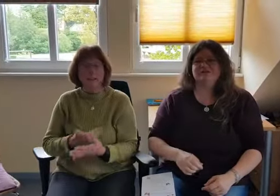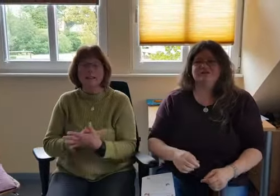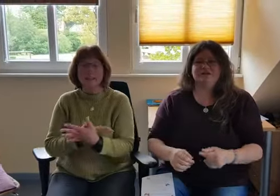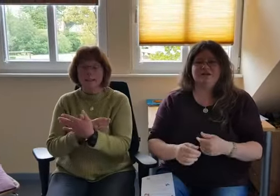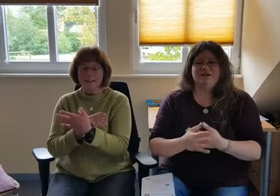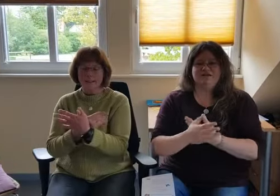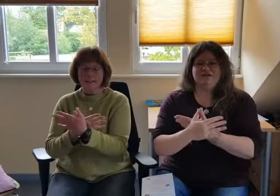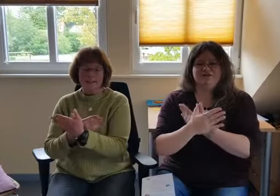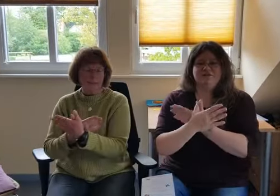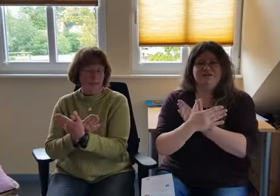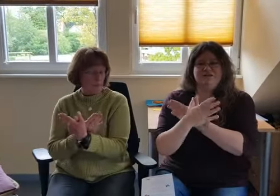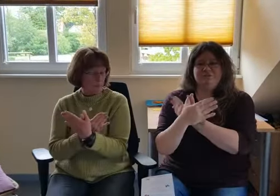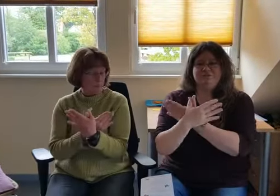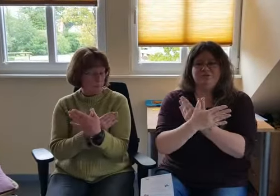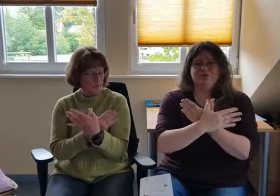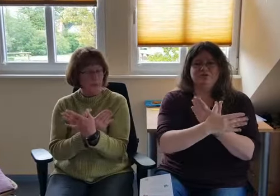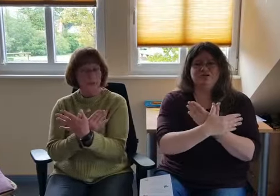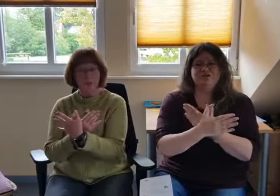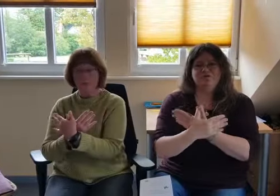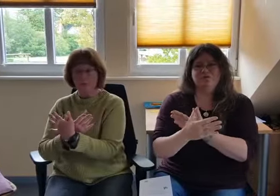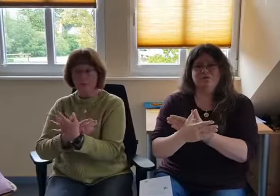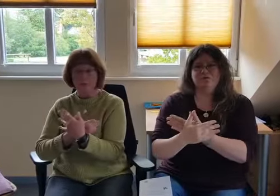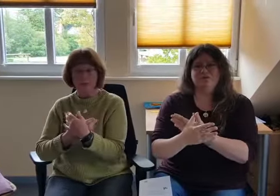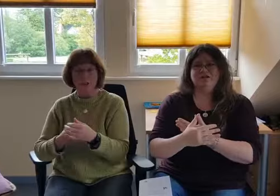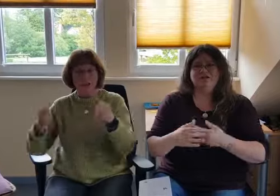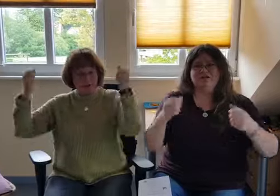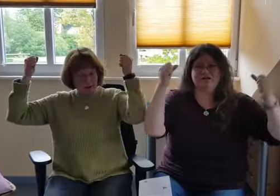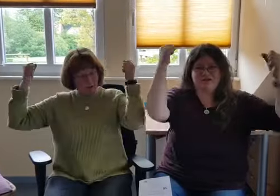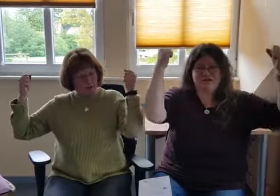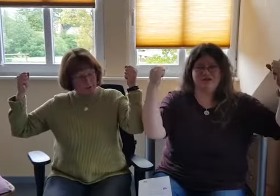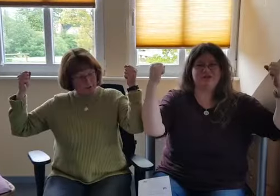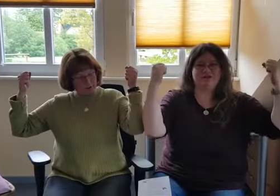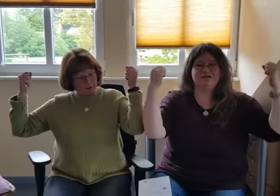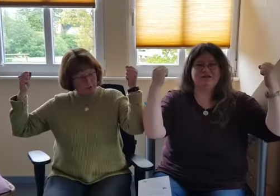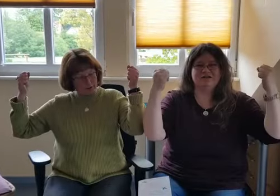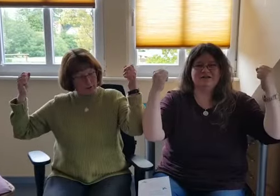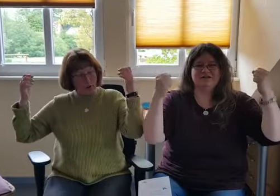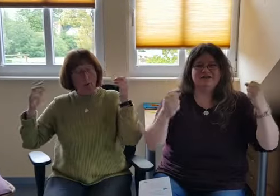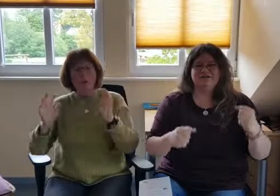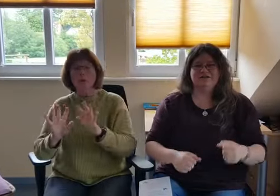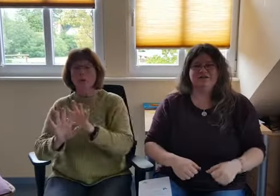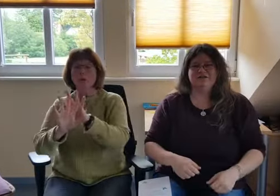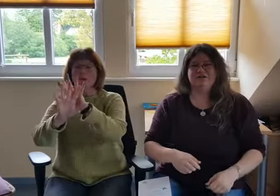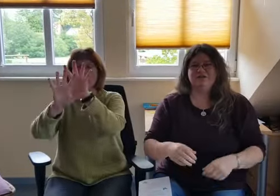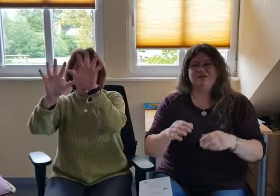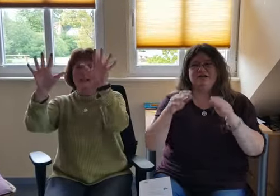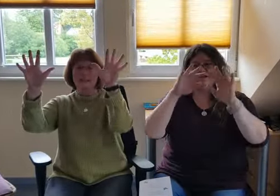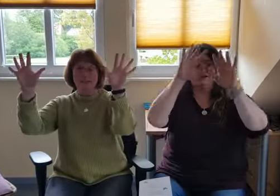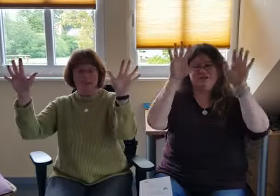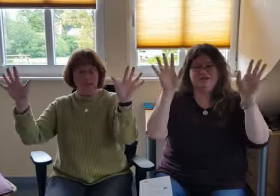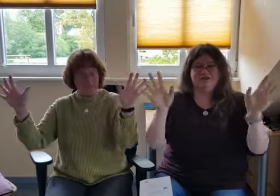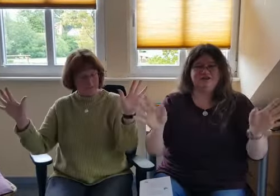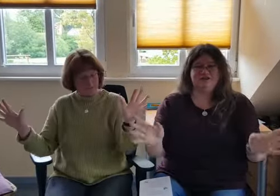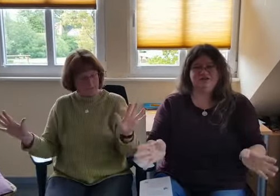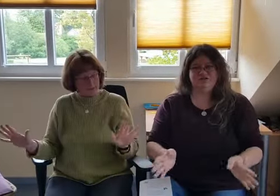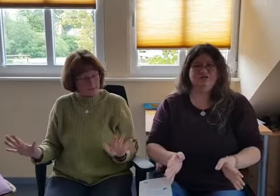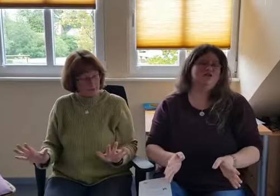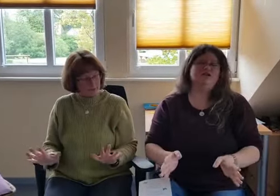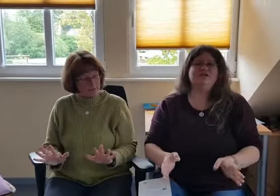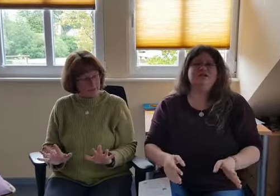Das gibt den bunten Pflügeln Kraft. Und erst wenn sich die Sonne